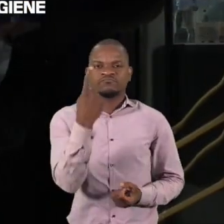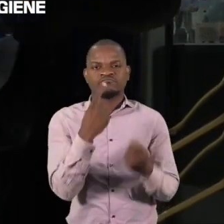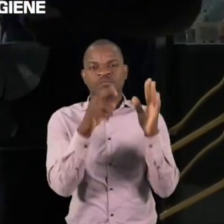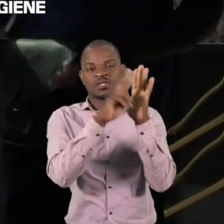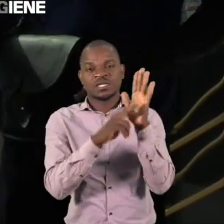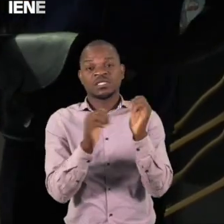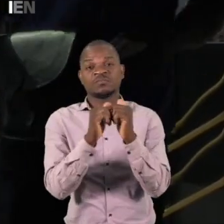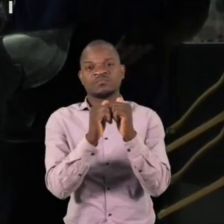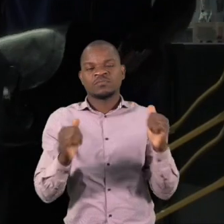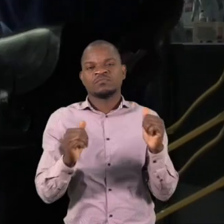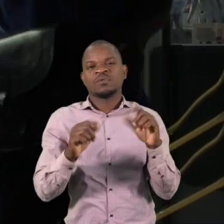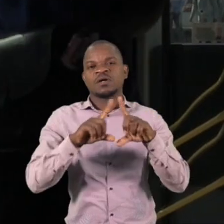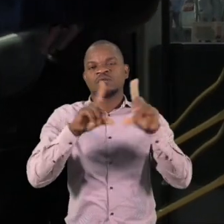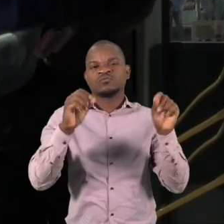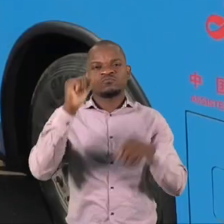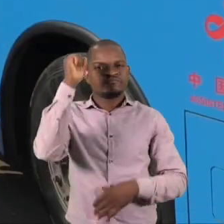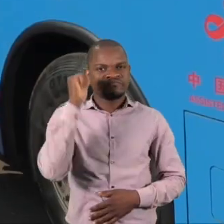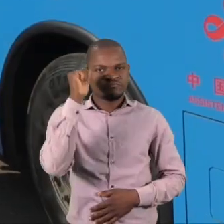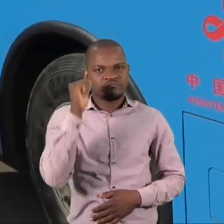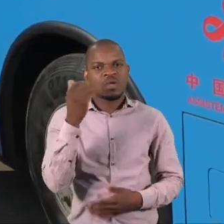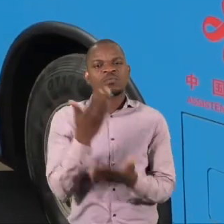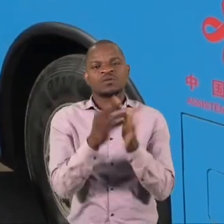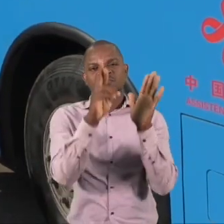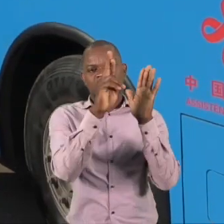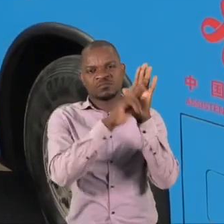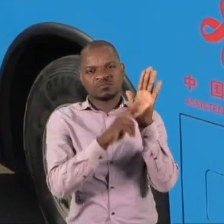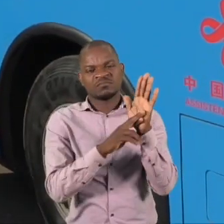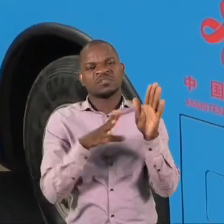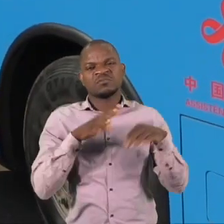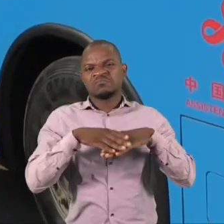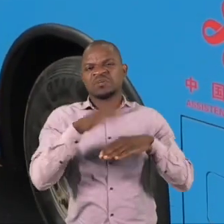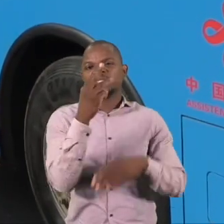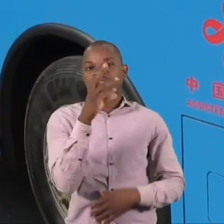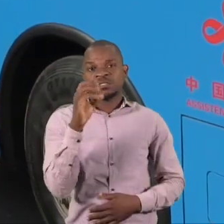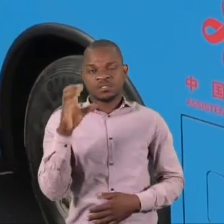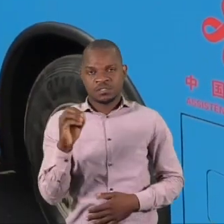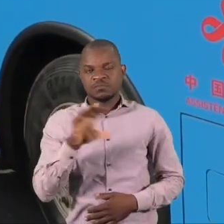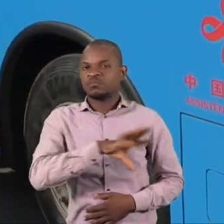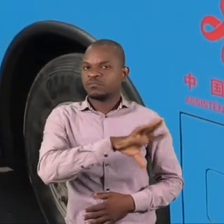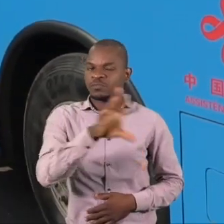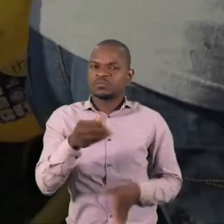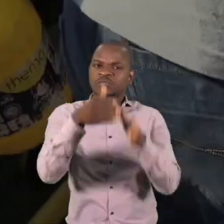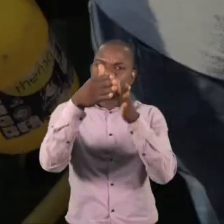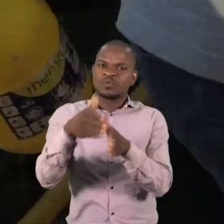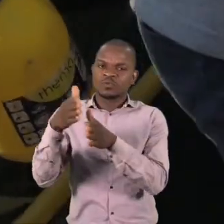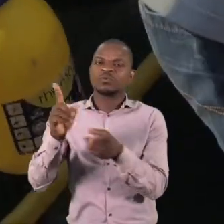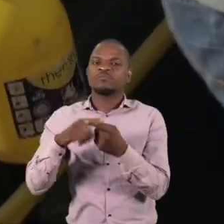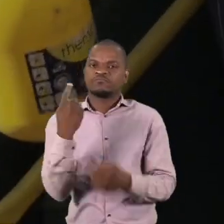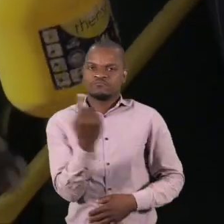transporte público de passageiros. Como medida geral, todos devem ter presentes regras básicas de higiene pessoal e coletiva, que